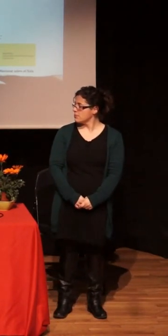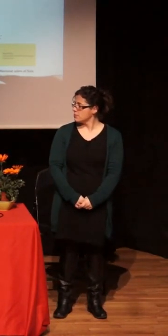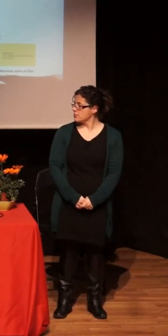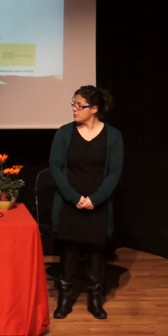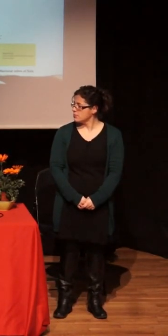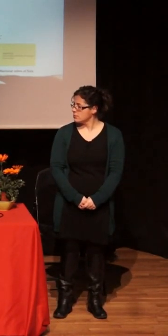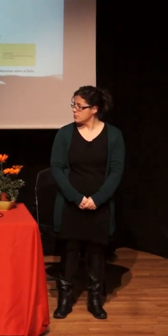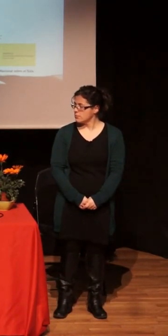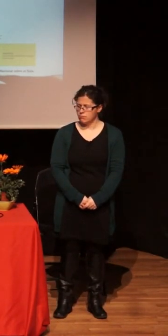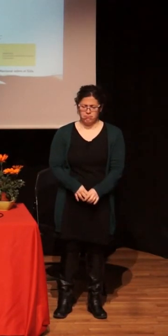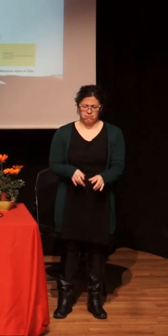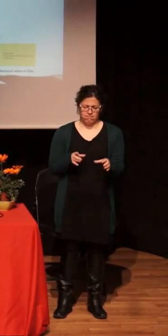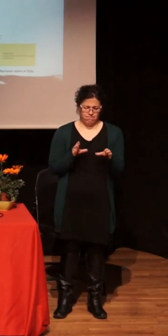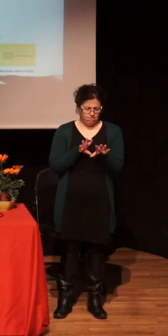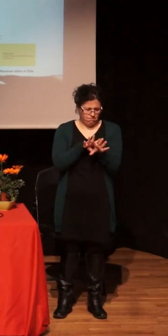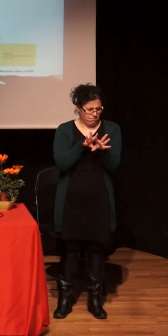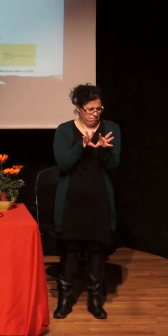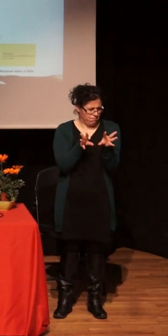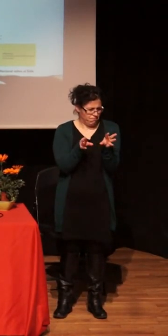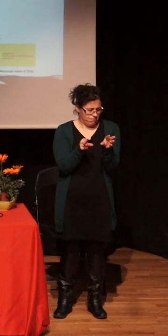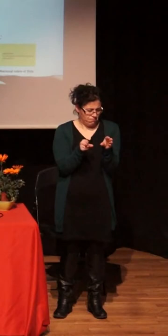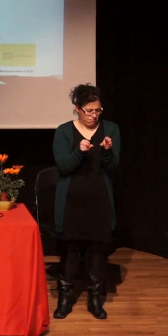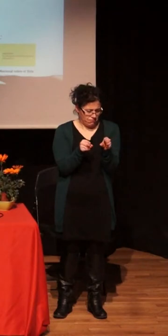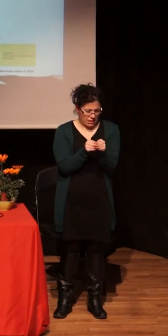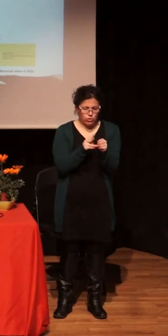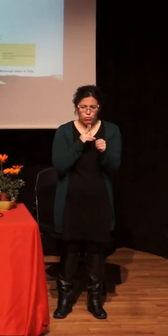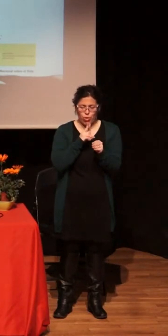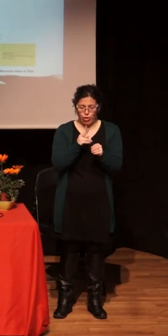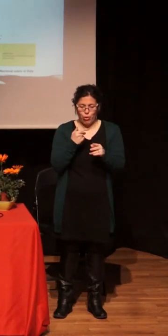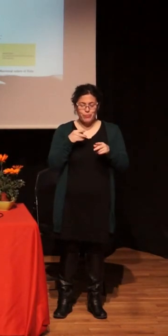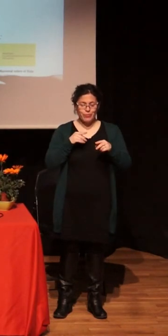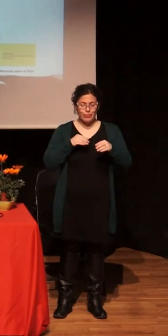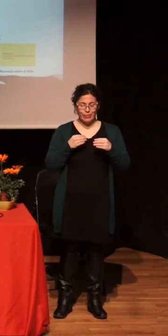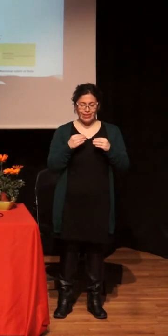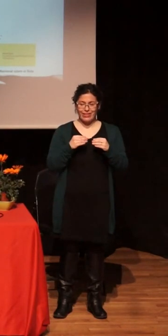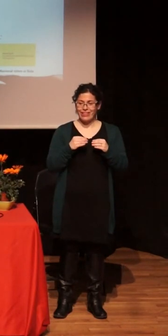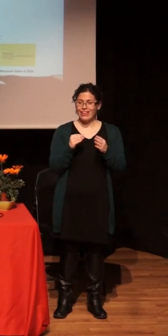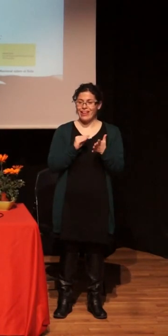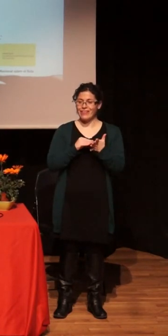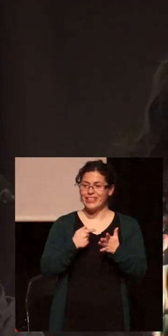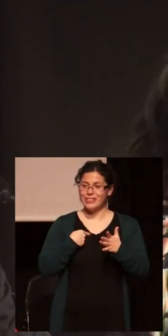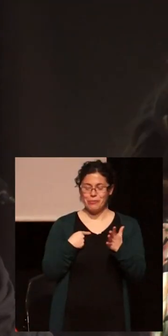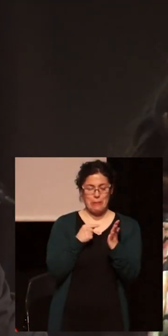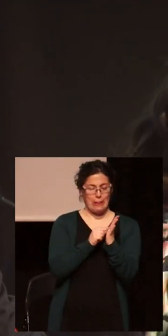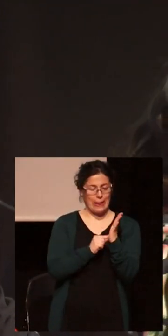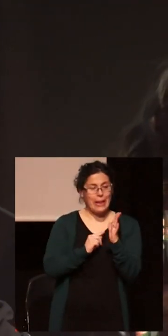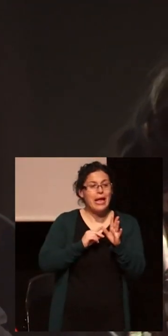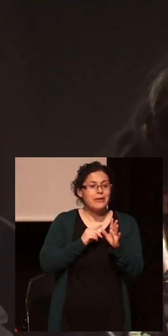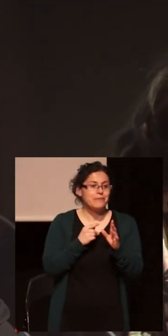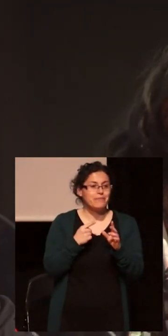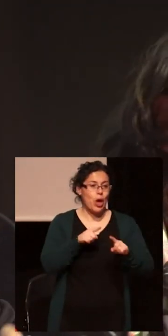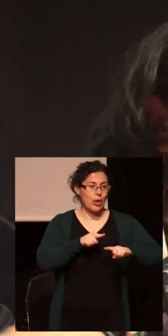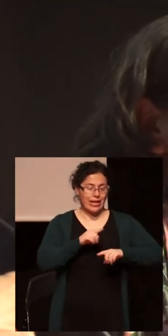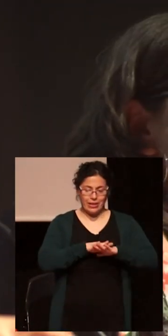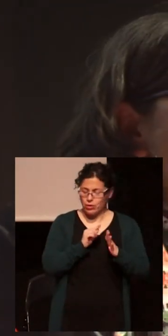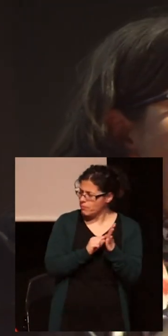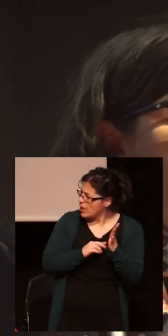Muy resumido, y el cómo yo a veces también me lo organizo o me lo argumento. En algunos espacios he hablado del VIH como